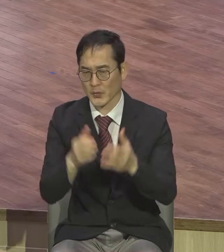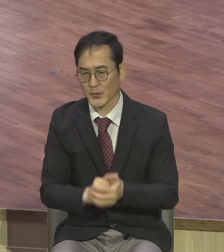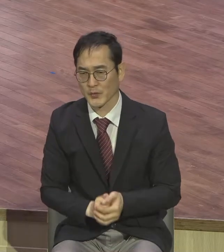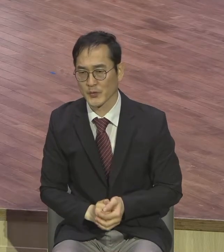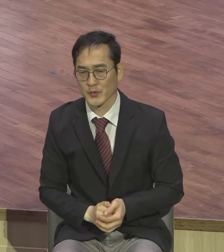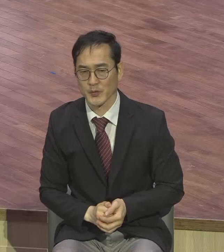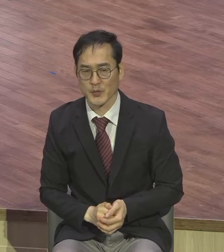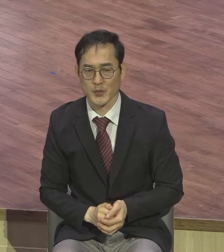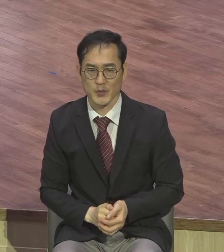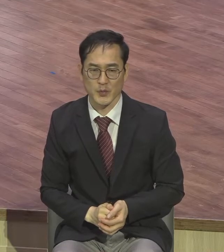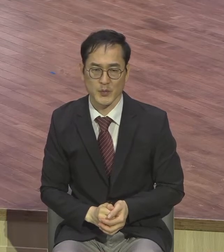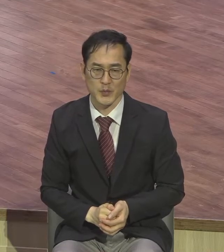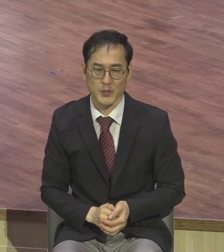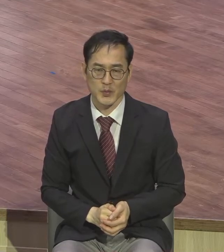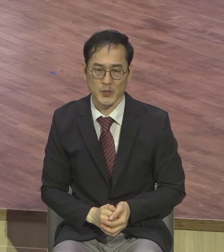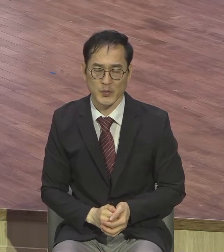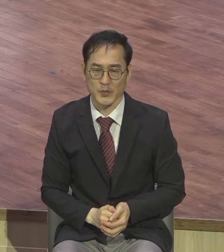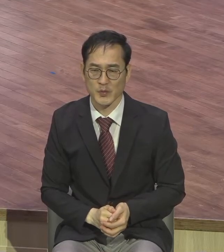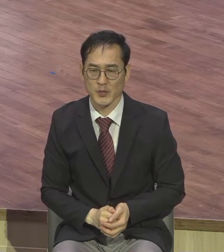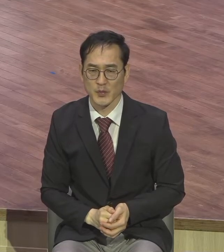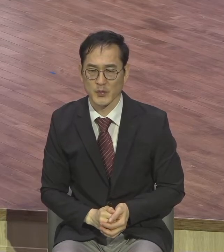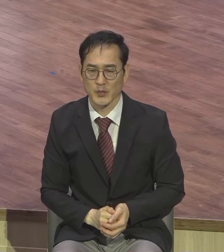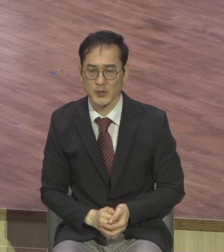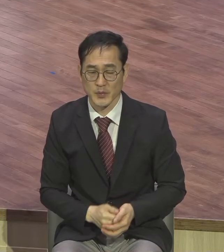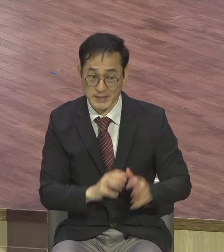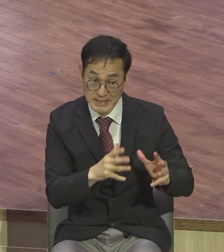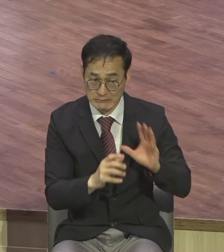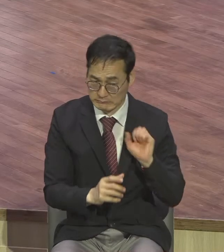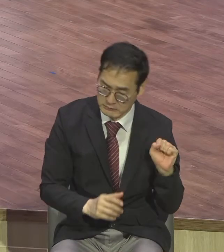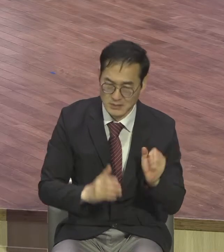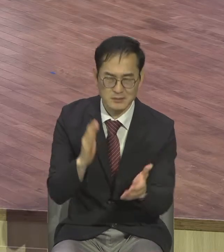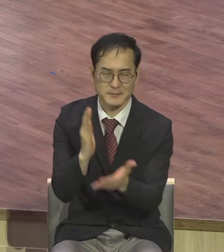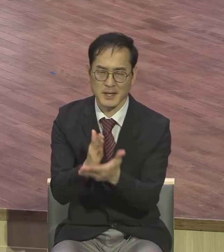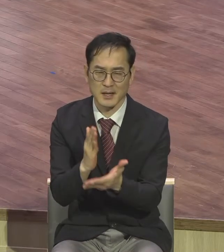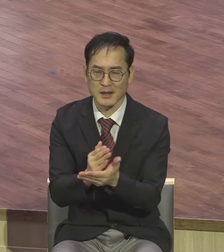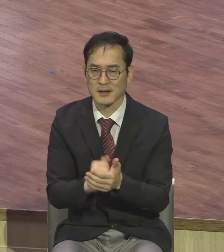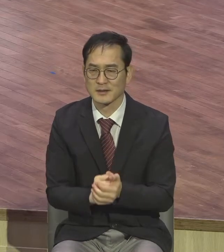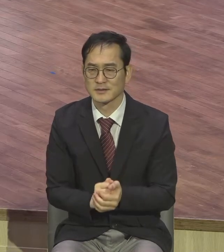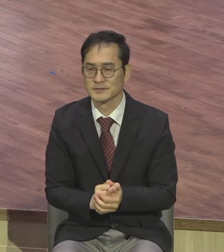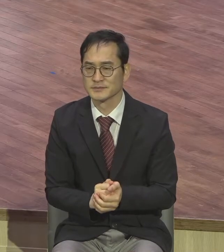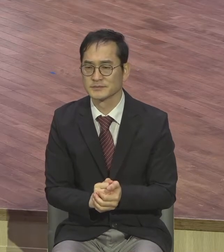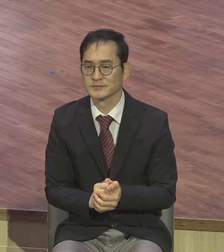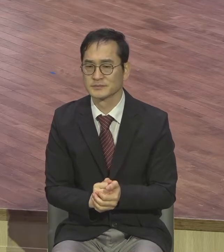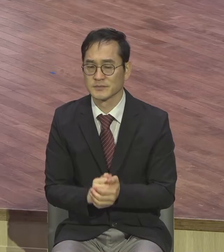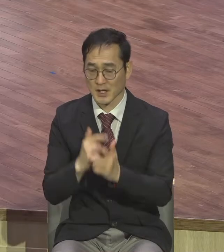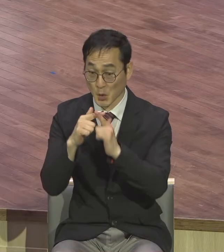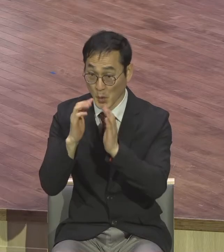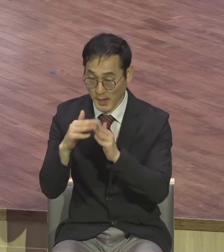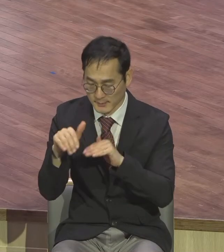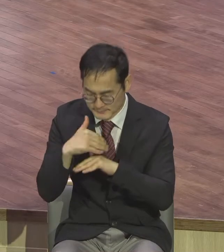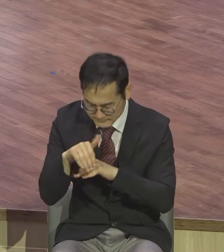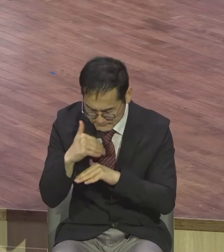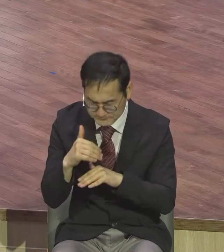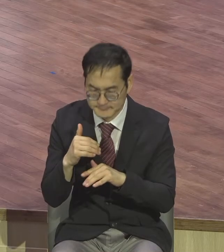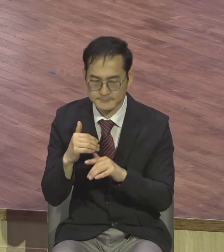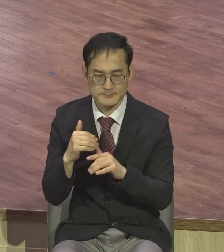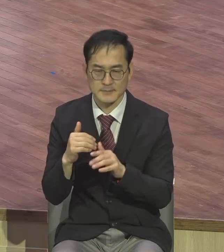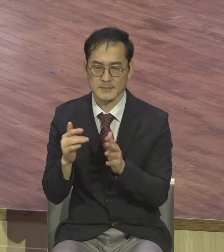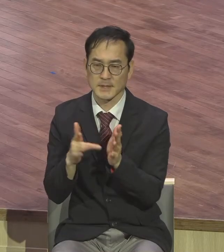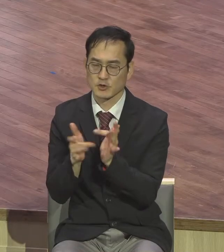속지 마시 바랍니다 예수 믿고 교회나 신학생 하다 보면 이게 이제 다승에 젖어가지고 딴